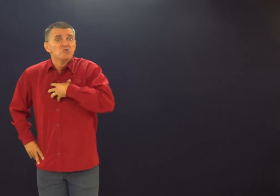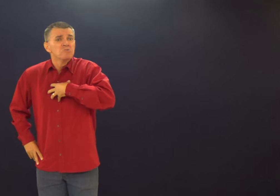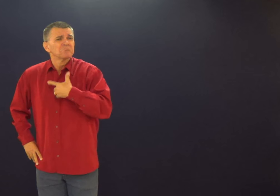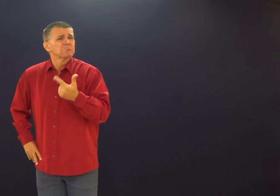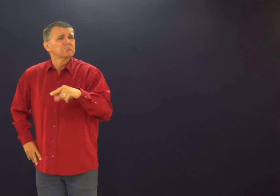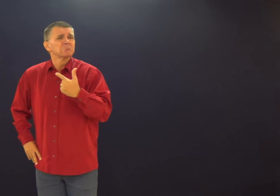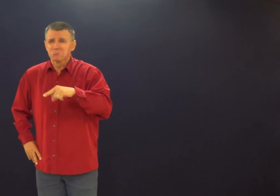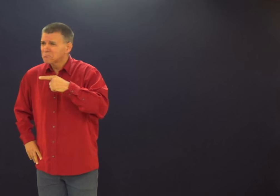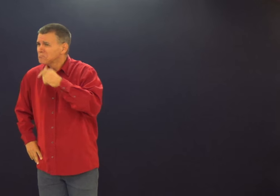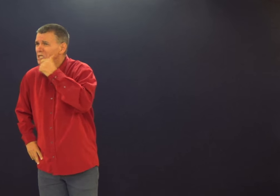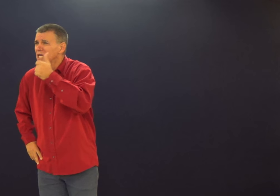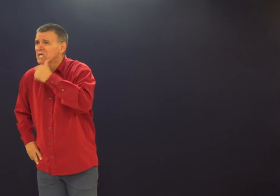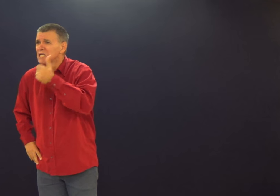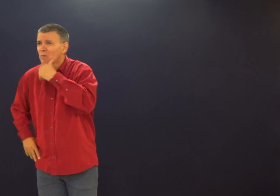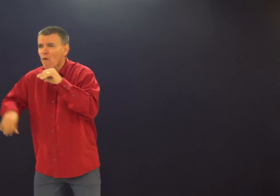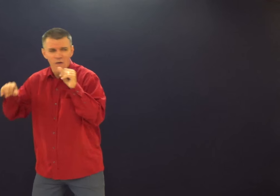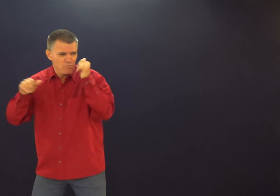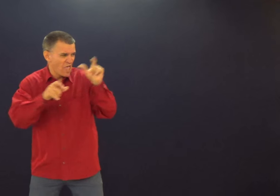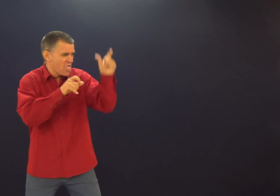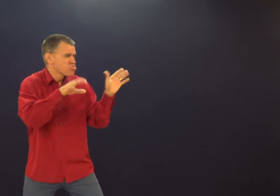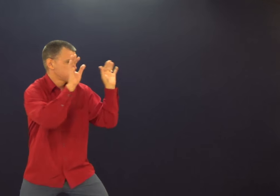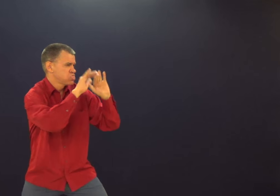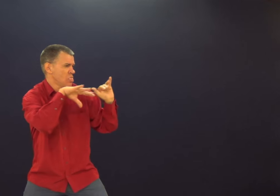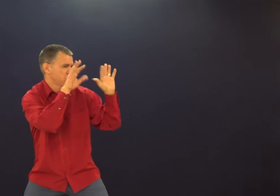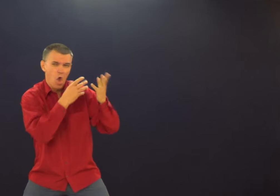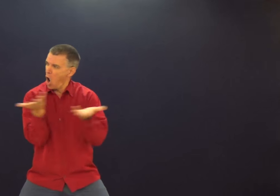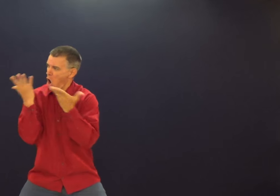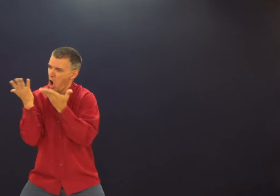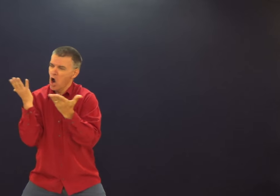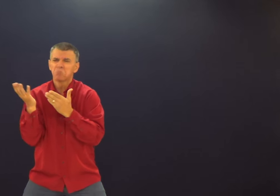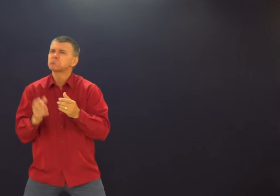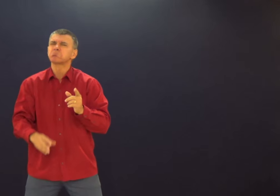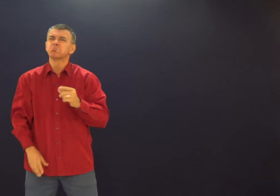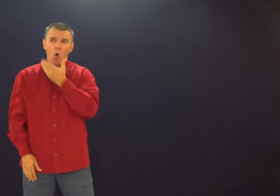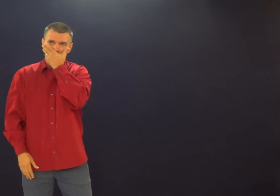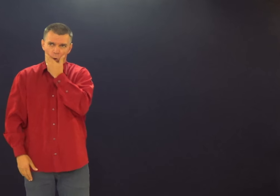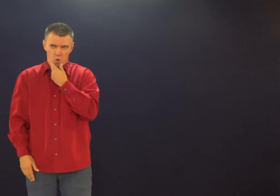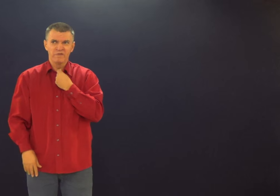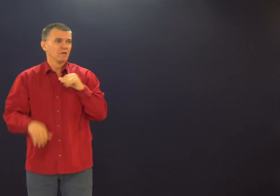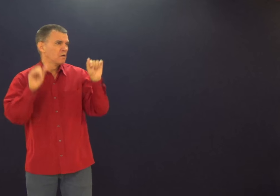sente alguma coisa. Você não sentiu nada. Ai, que moça bonita. Só traves.